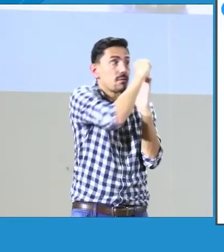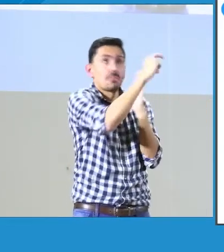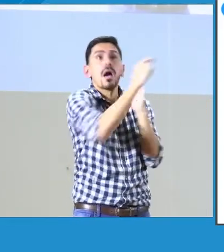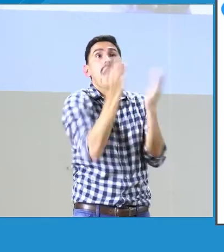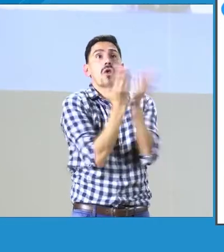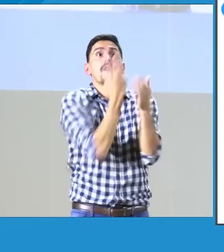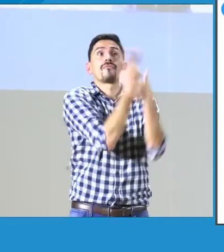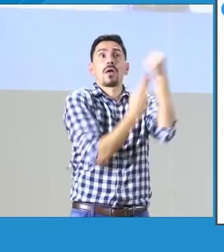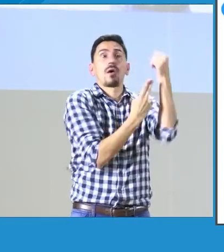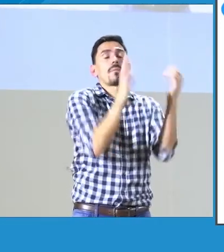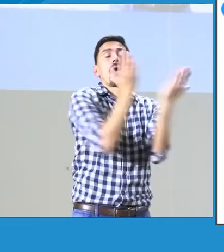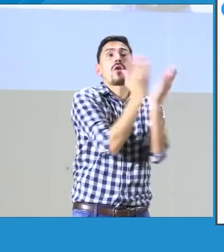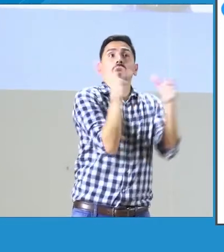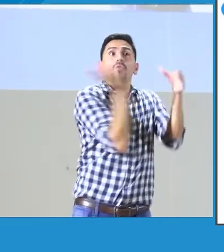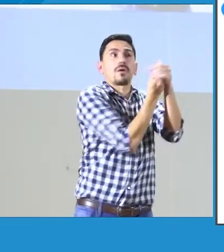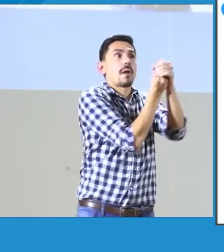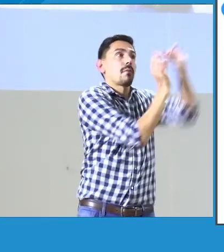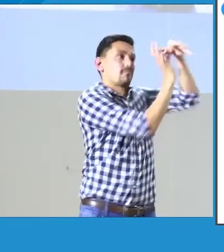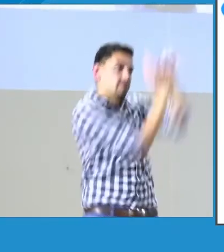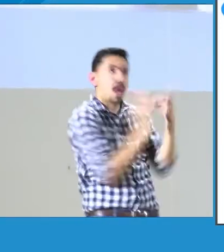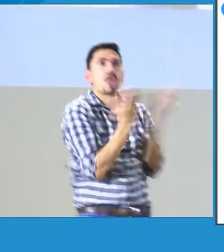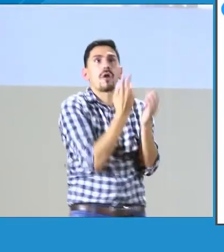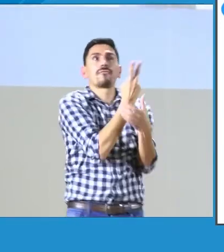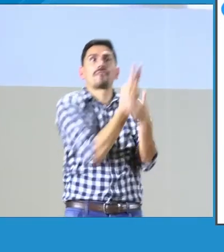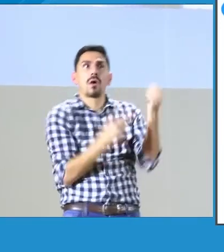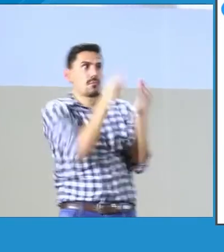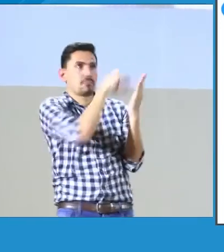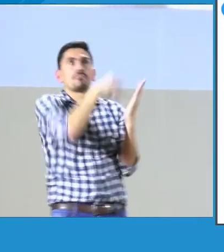el decreto lo especifica y dice que es una educación bilingüe.